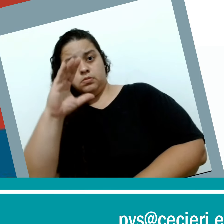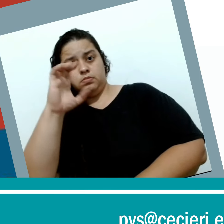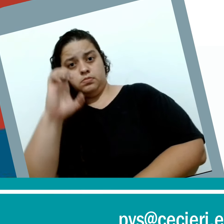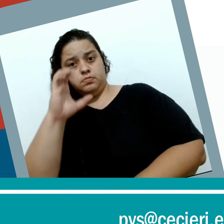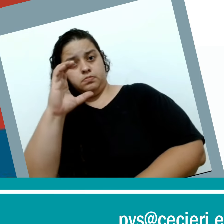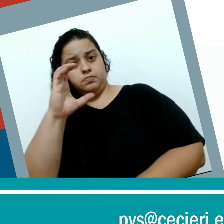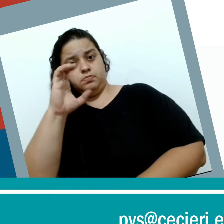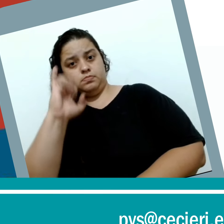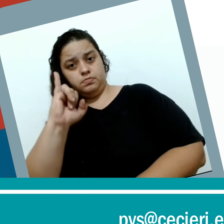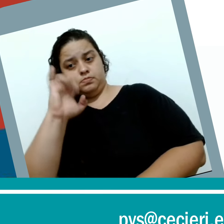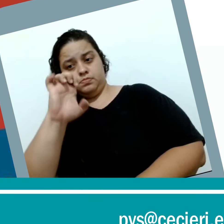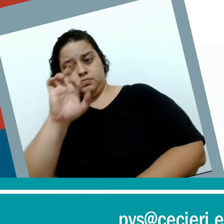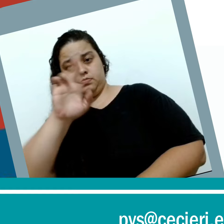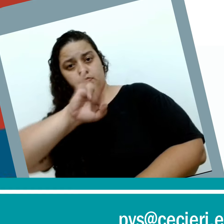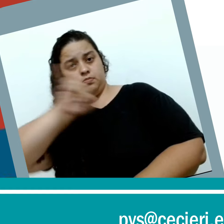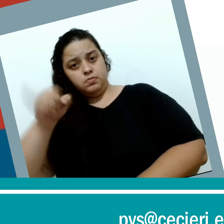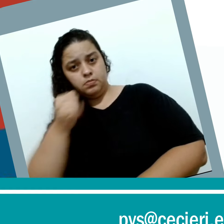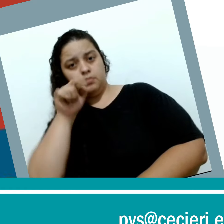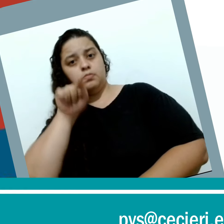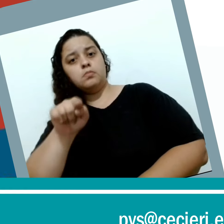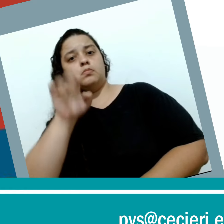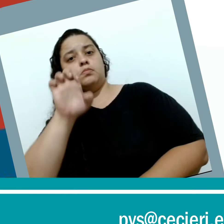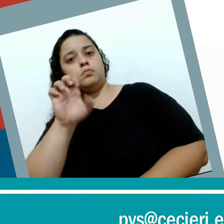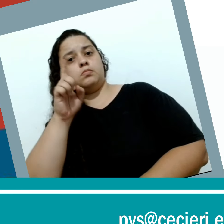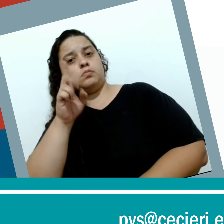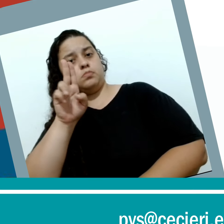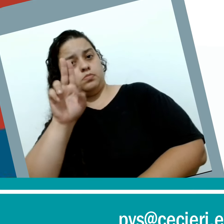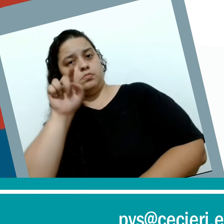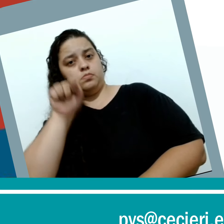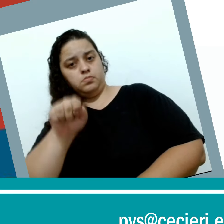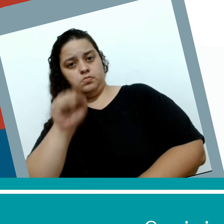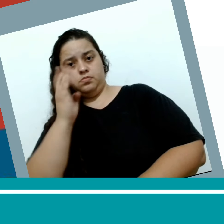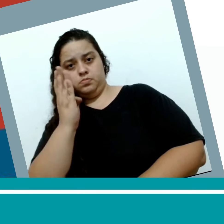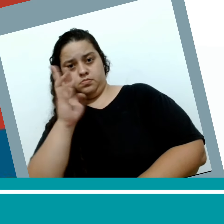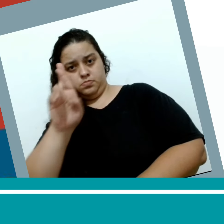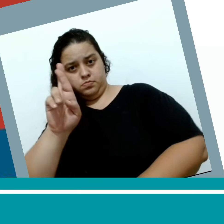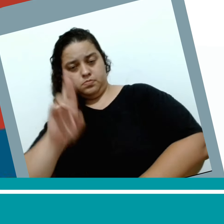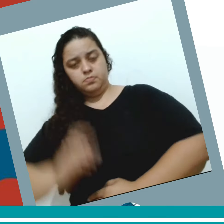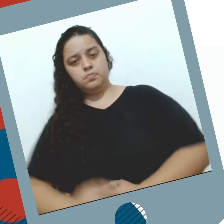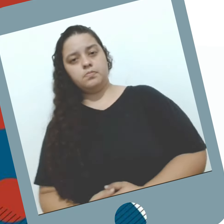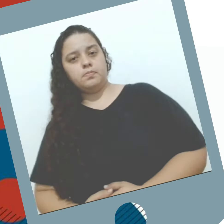.ccierge.edu.br